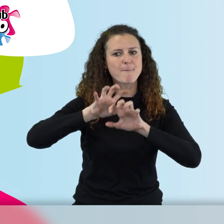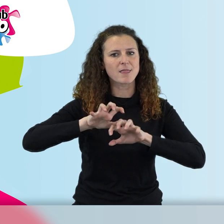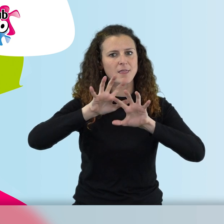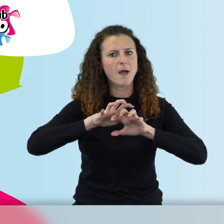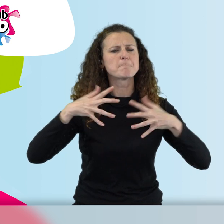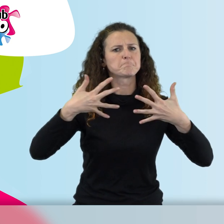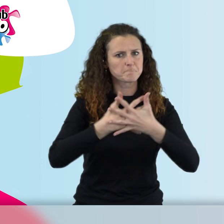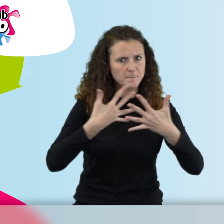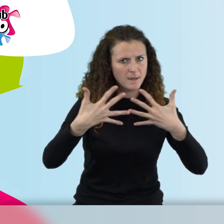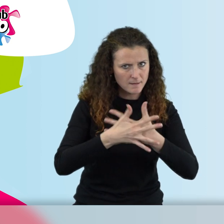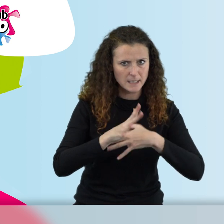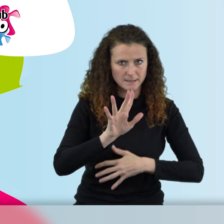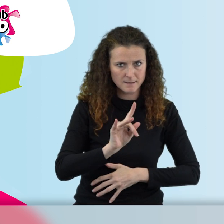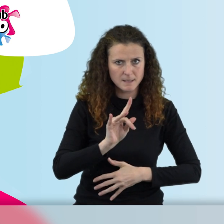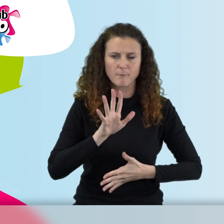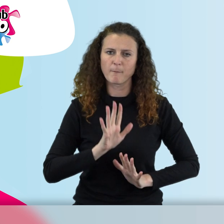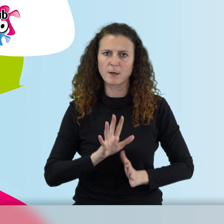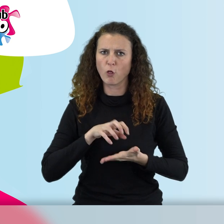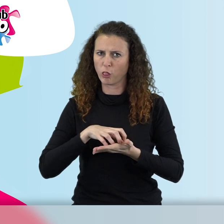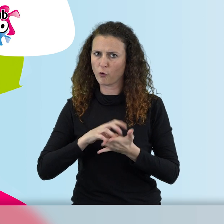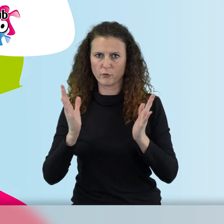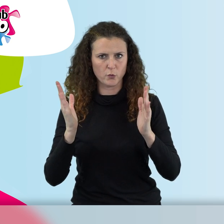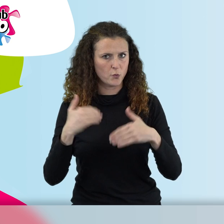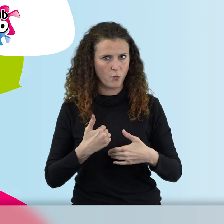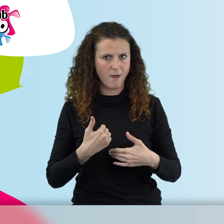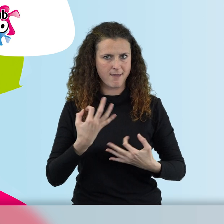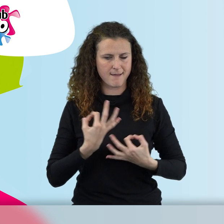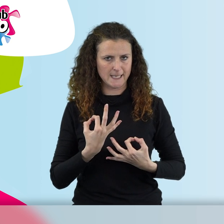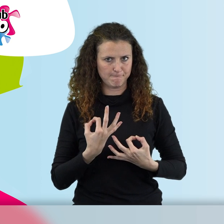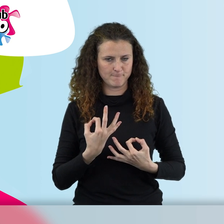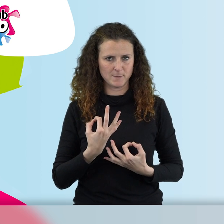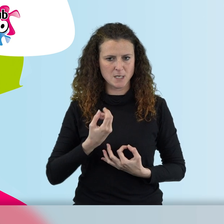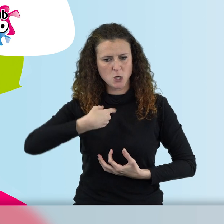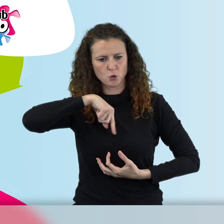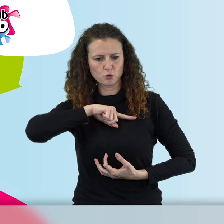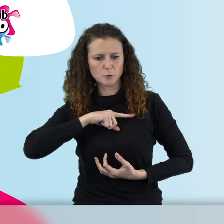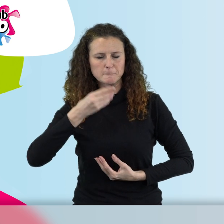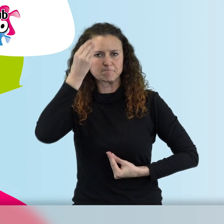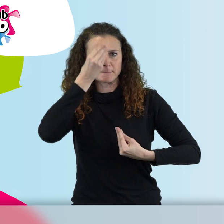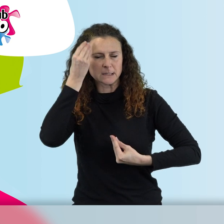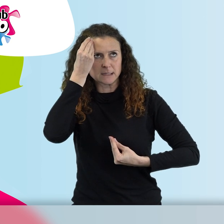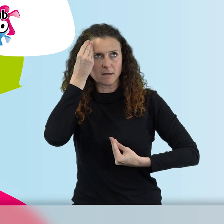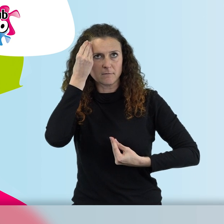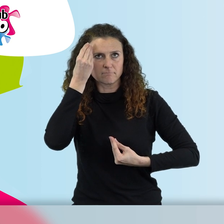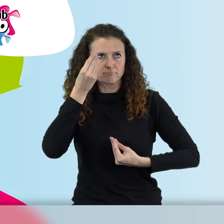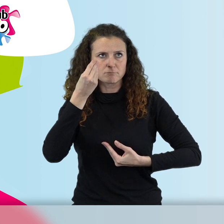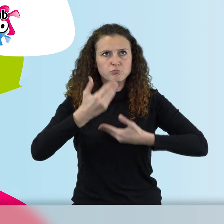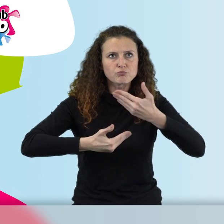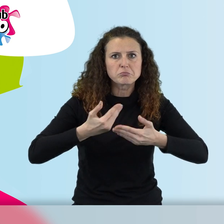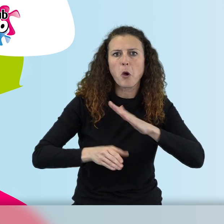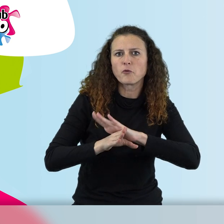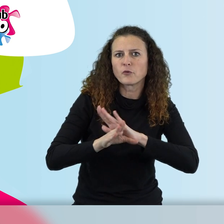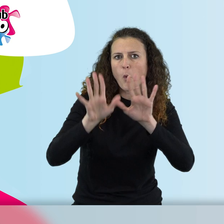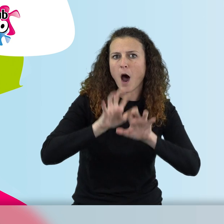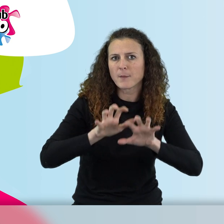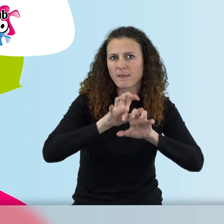no cabe duda de que el plantearnos seguir aprendiendo es plantearnos